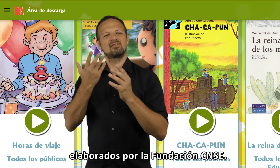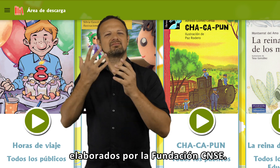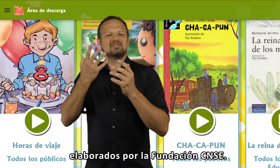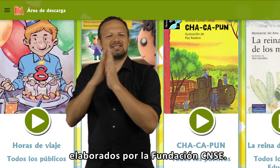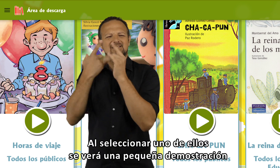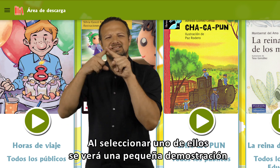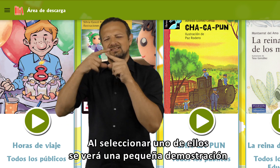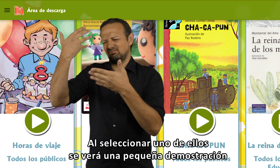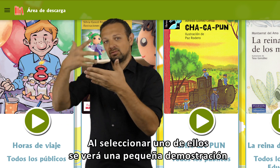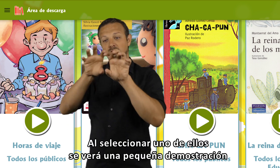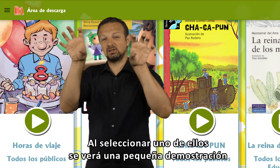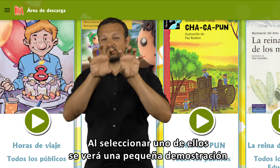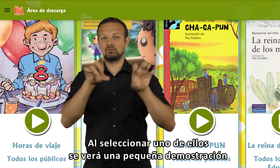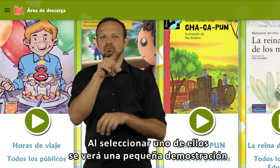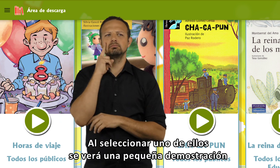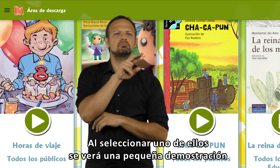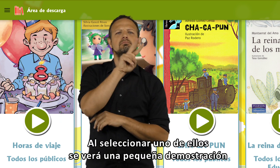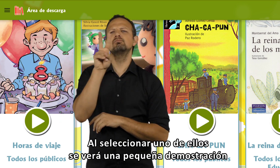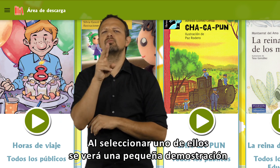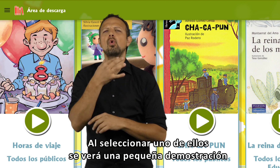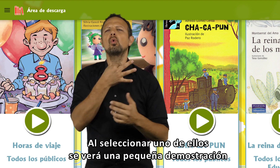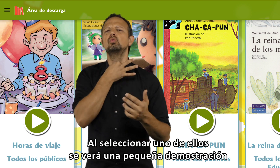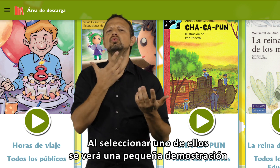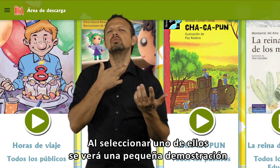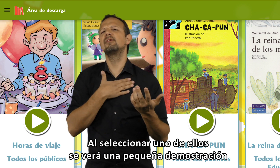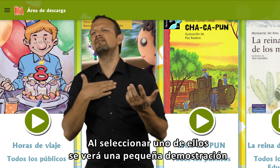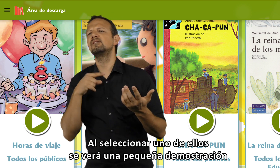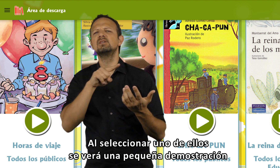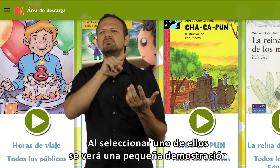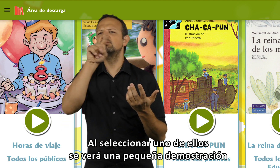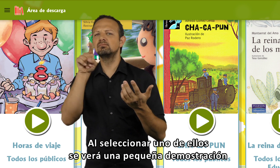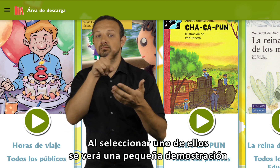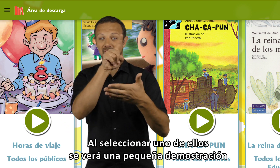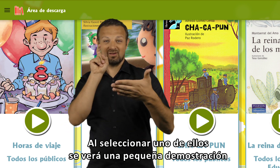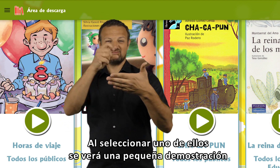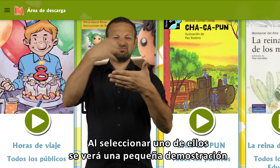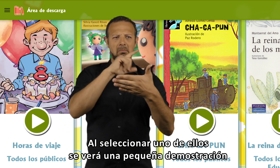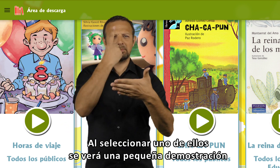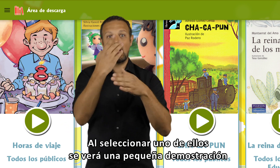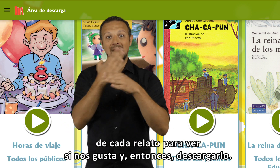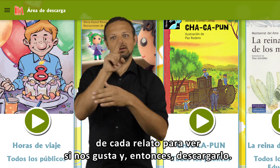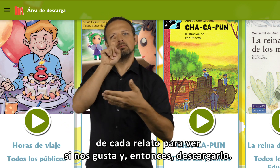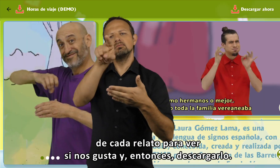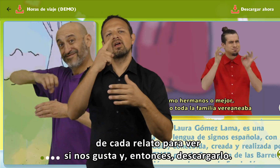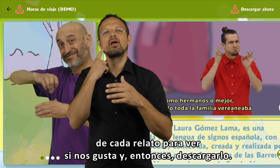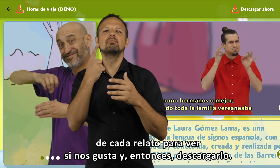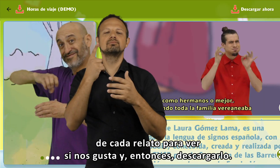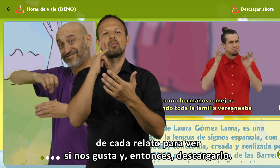Al seleccionar uno de ellos, se verá una pequeña demostración de cada relato para ver si nos gusta y,